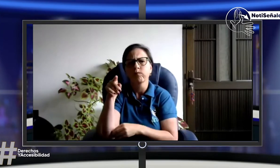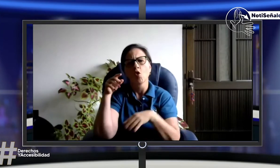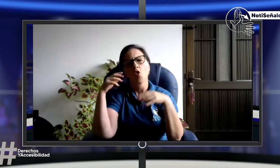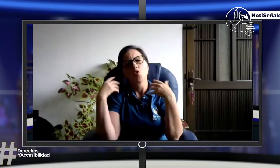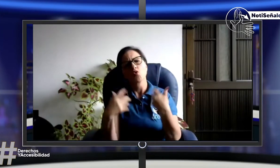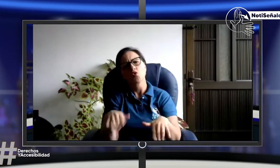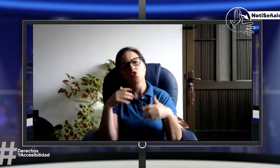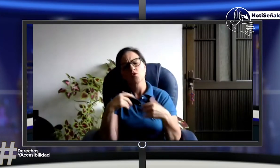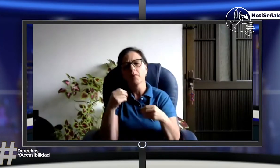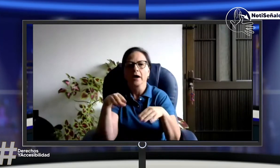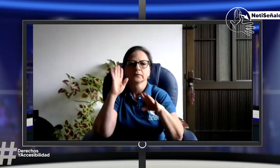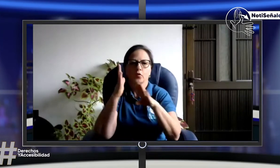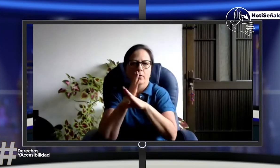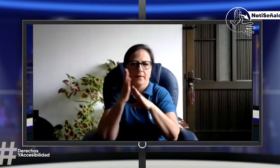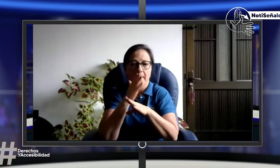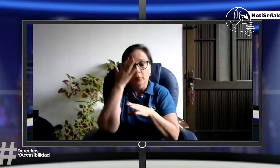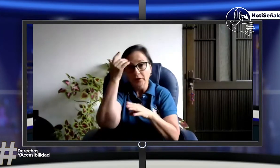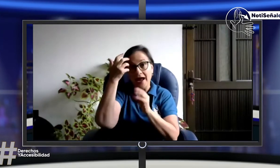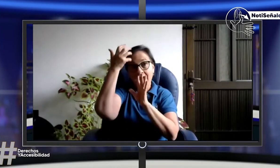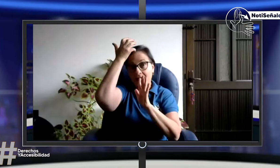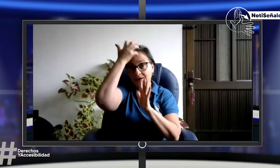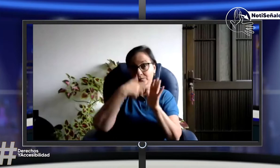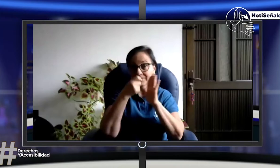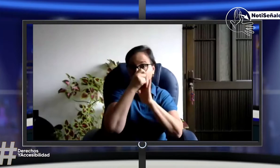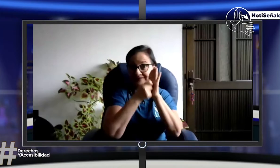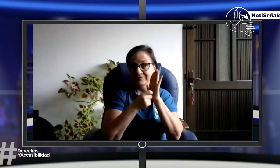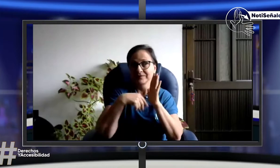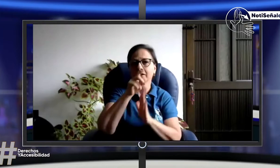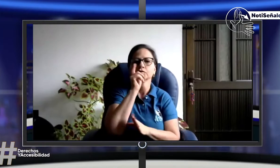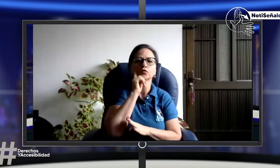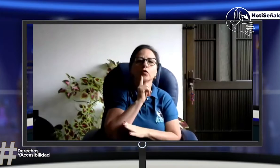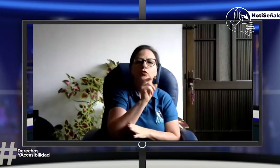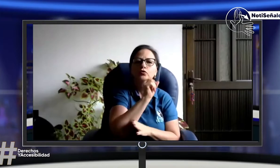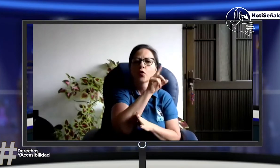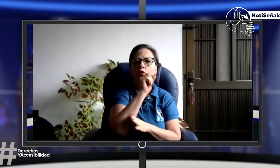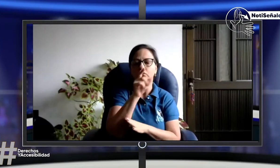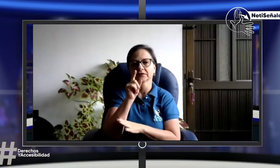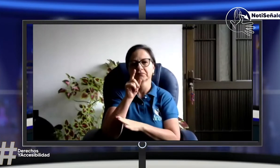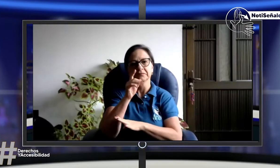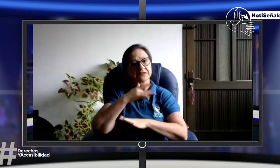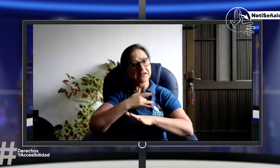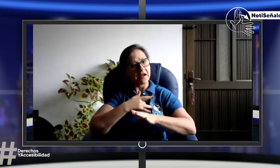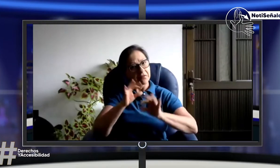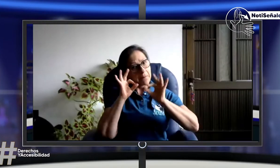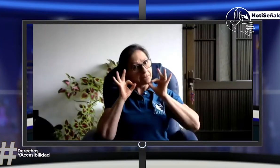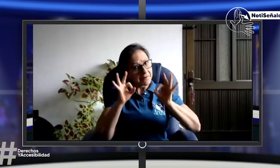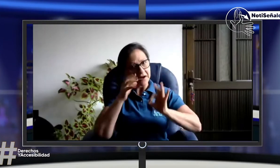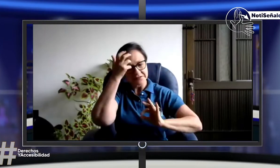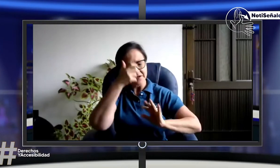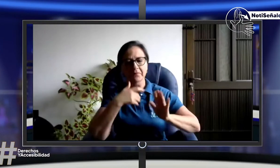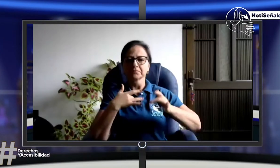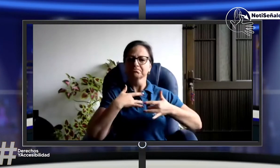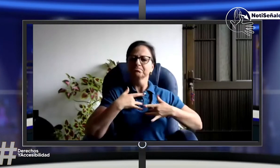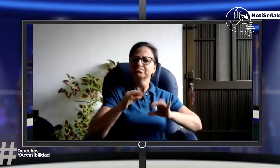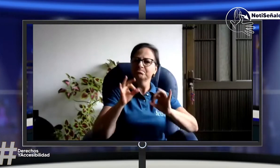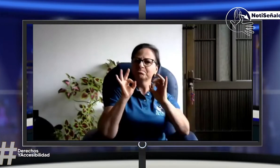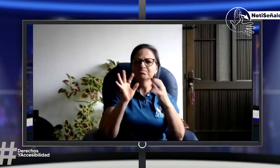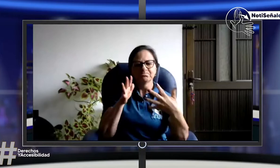de evaluación de la educación. Por ejemplo, los ICFES, ¿sí? Las pruebas a ver, las pruebas ICFES se dan